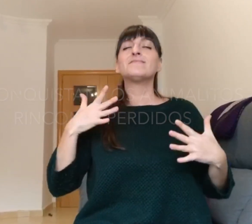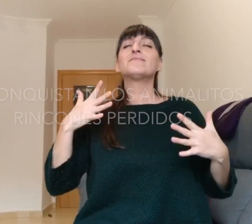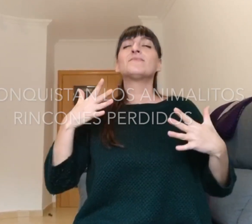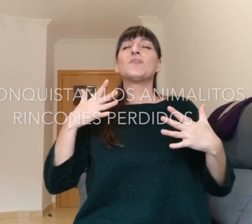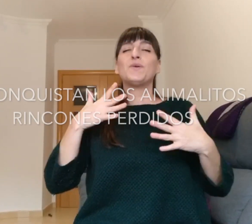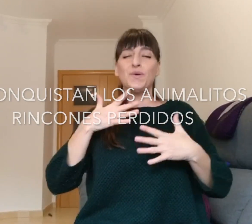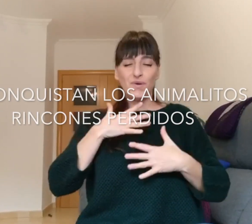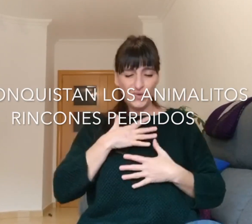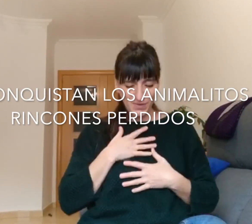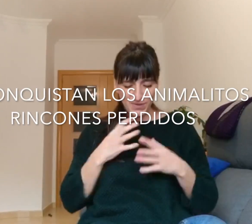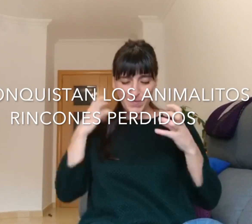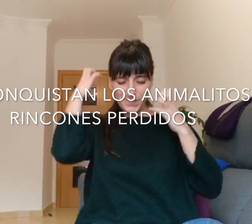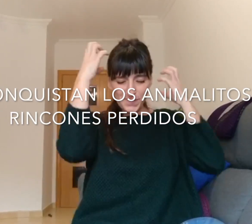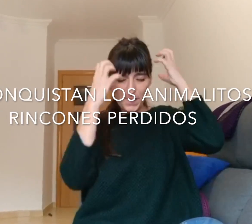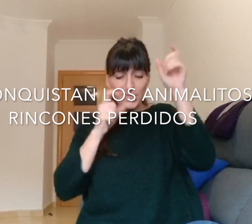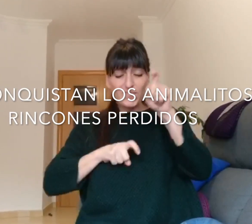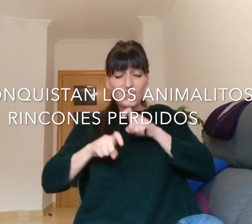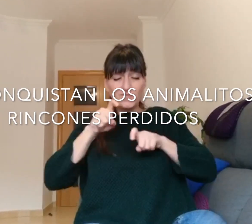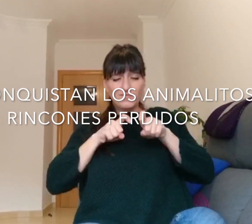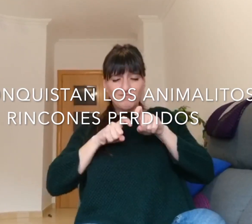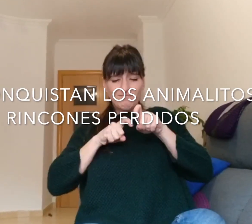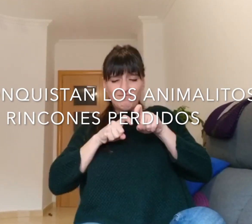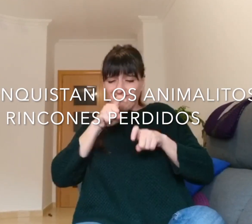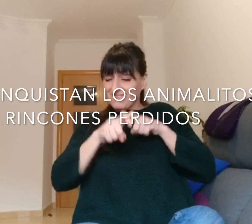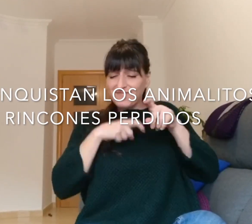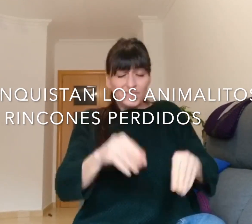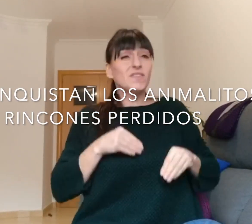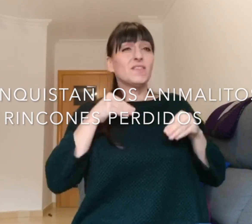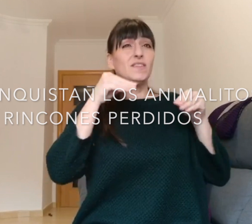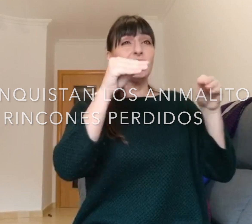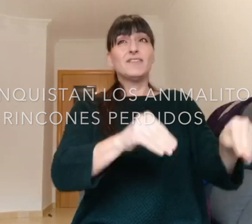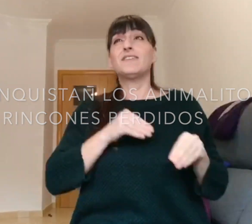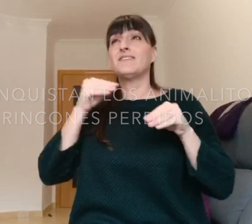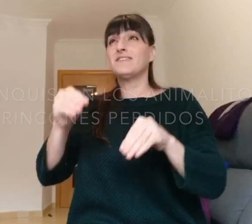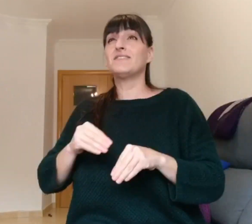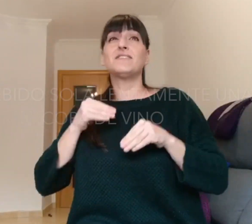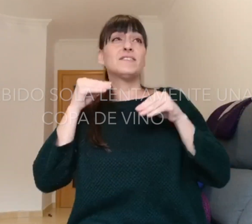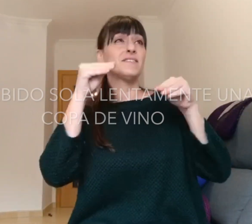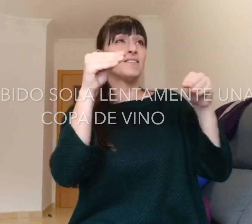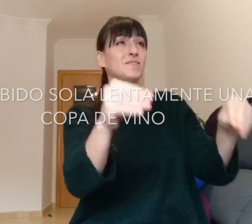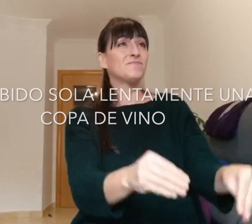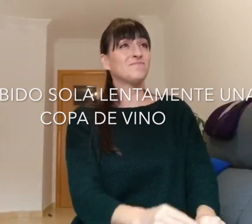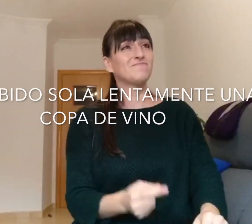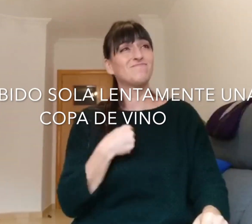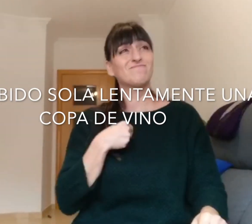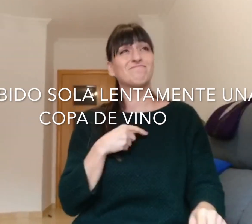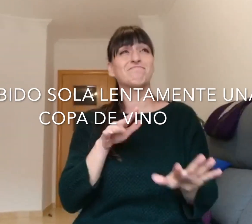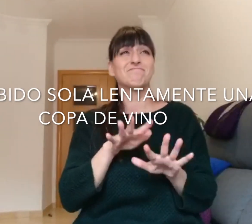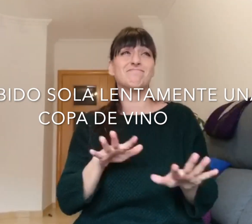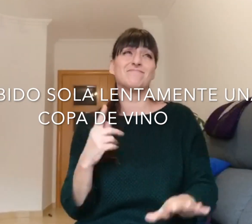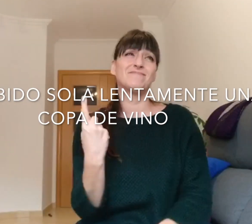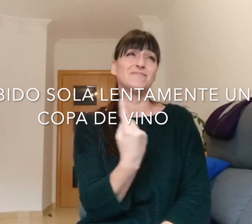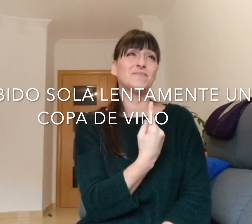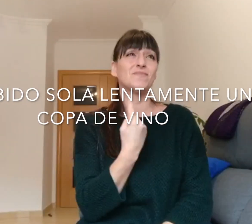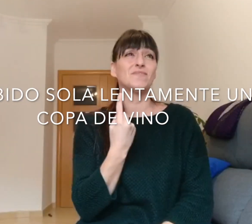Reconquistan los animalitos rincones perdidos He bebido sola lentamente una